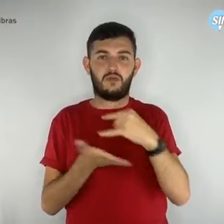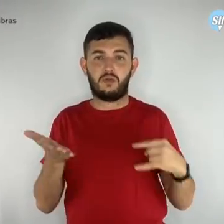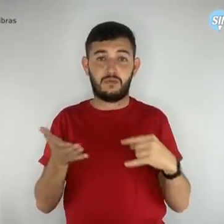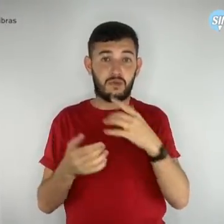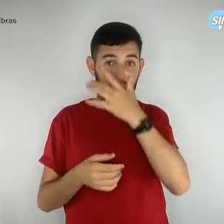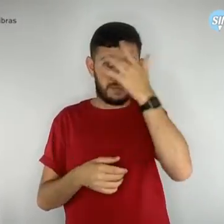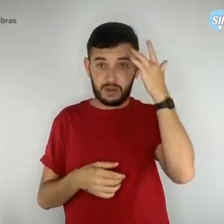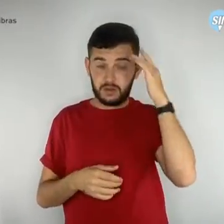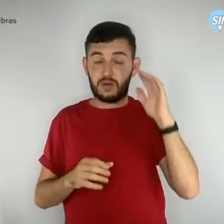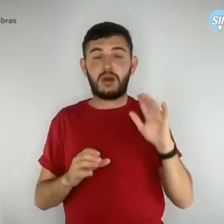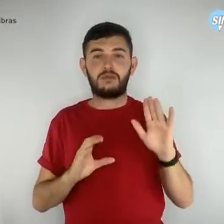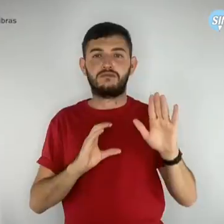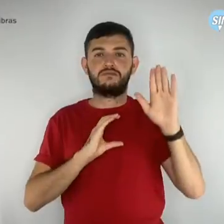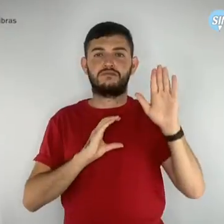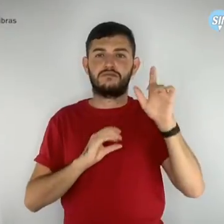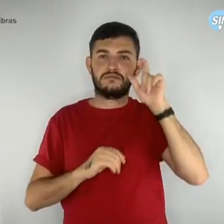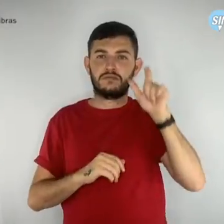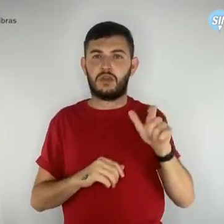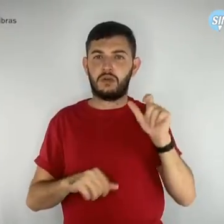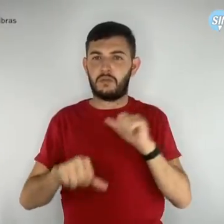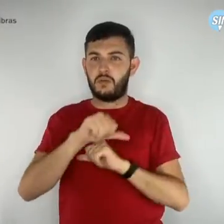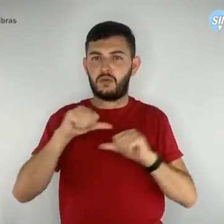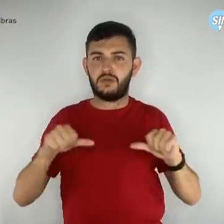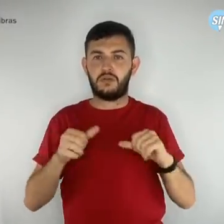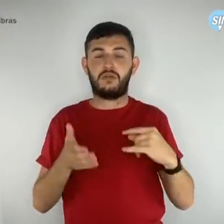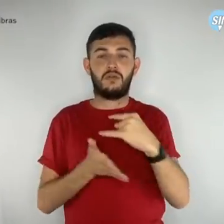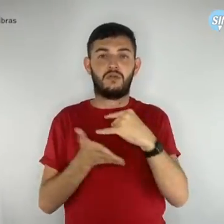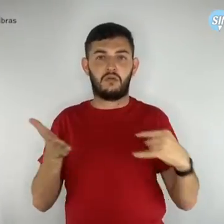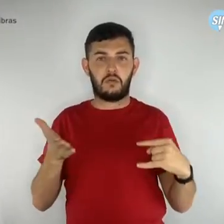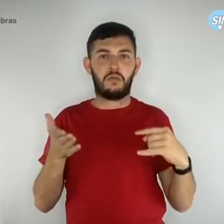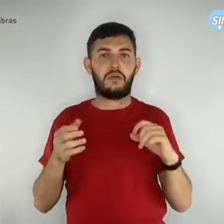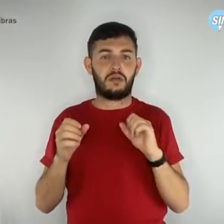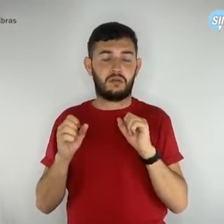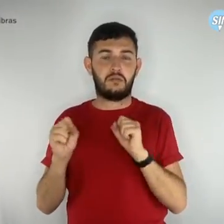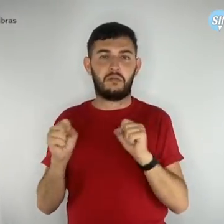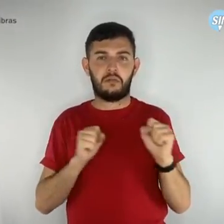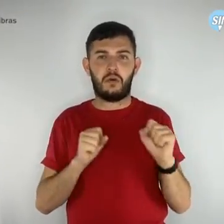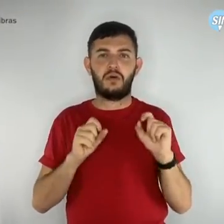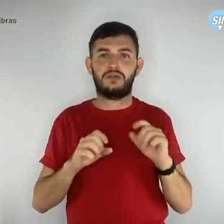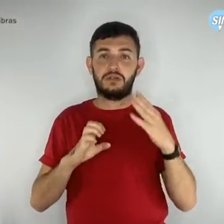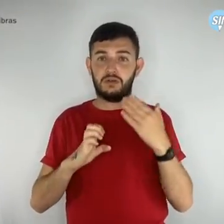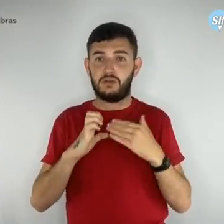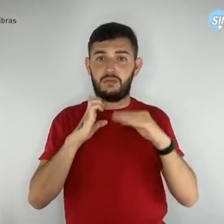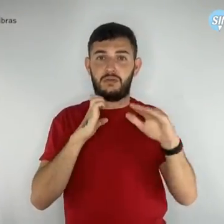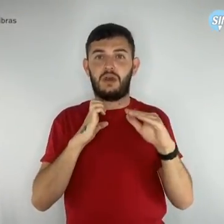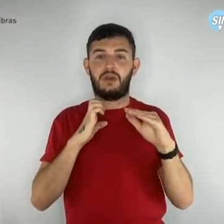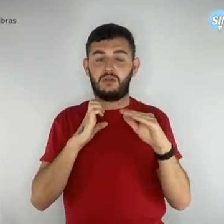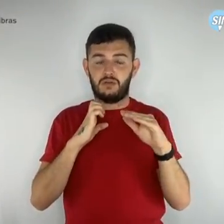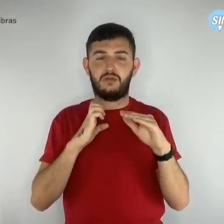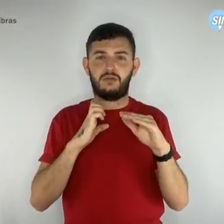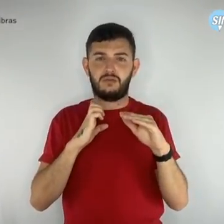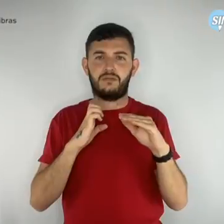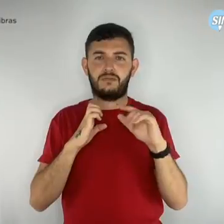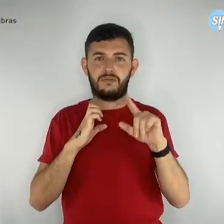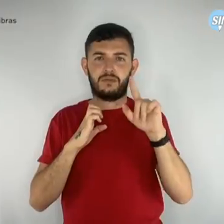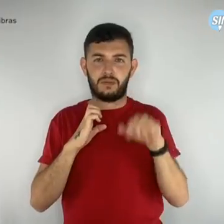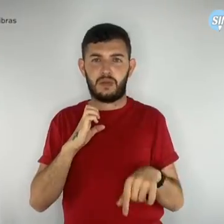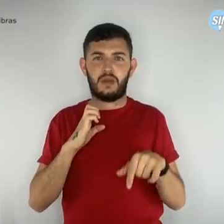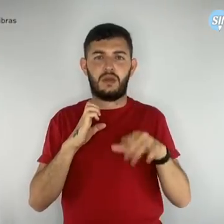fazer alguma mudança no formulário, basta acessar o e-mail que será enviado para o endereço eletrônico